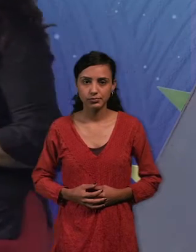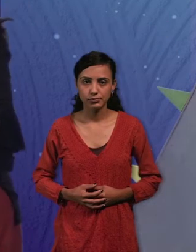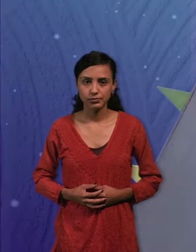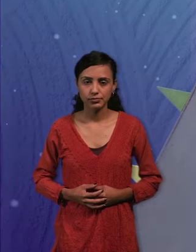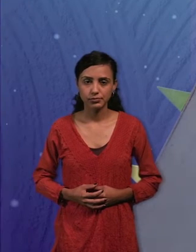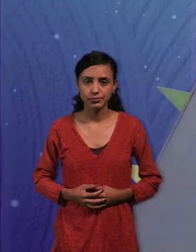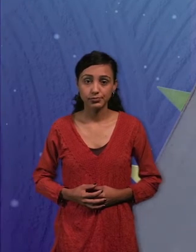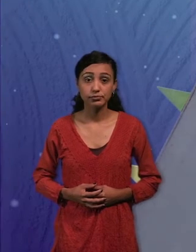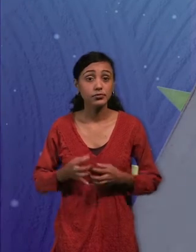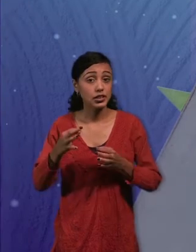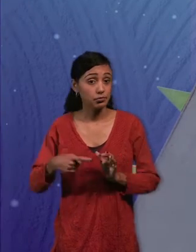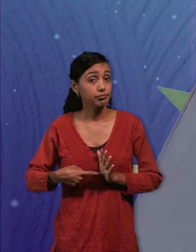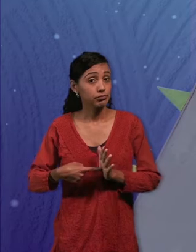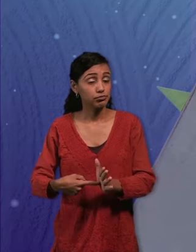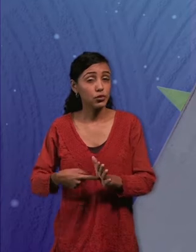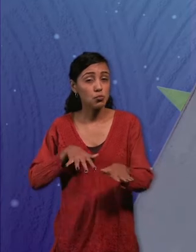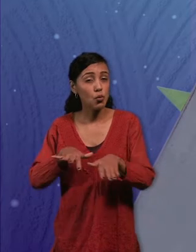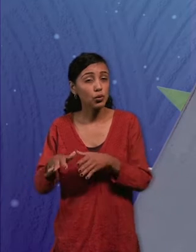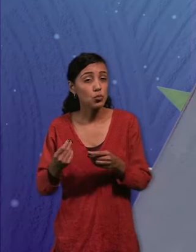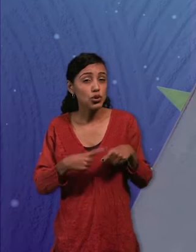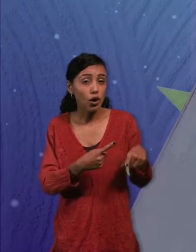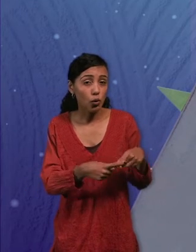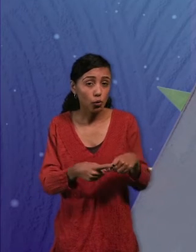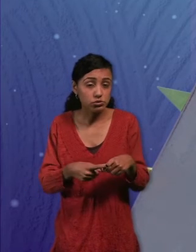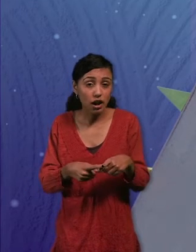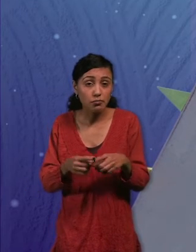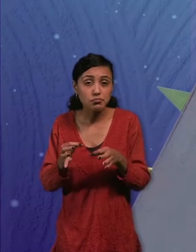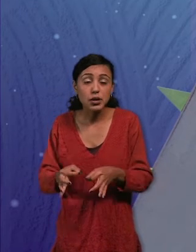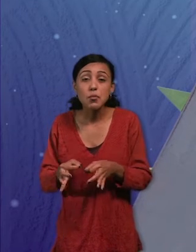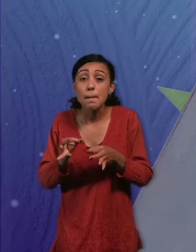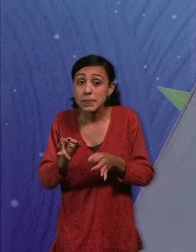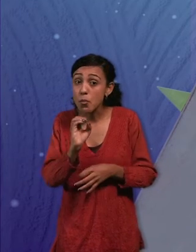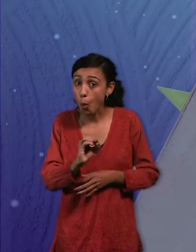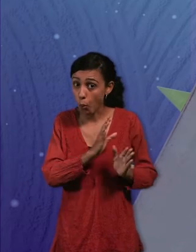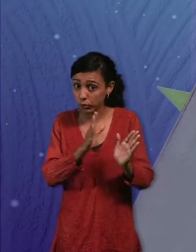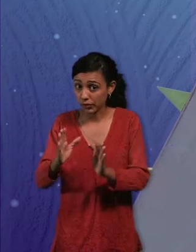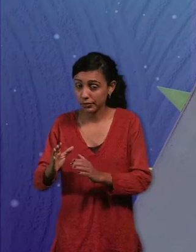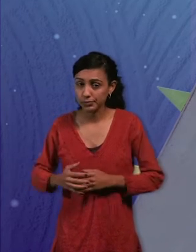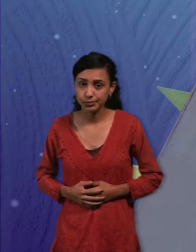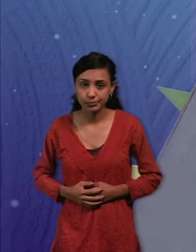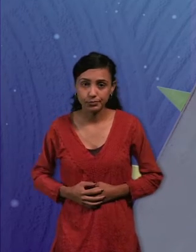Siempre es recomendable cuando estamos moviendo varias cosas a la vez, que las movamos en el mismo orden. Muevo los cubos